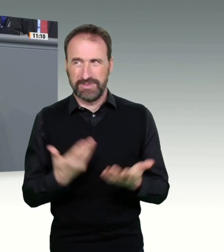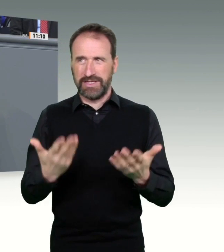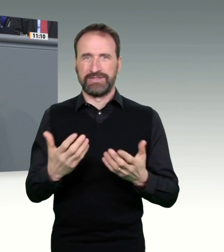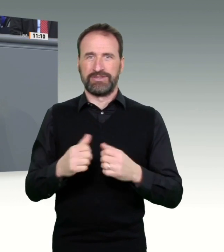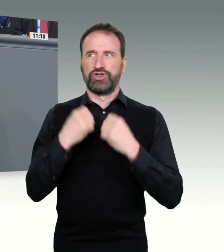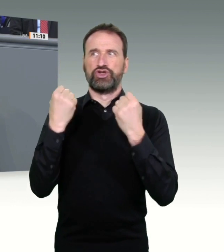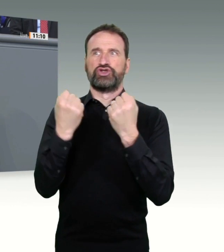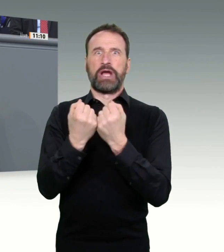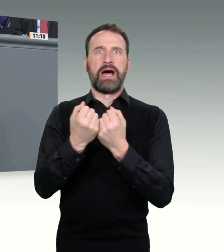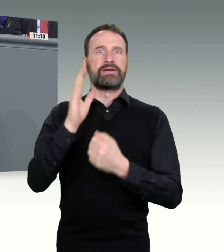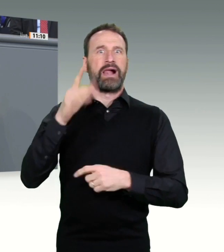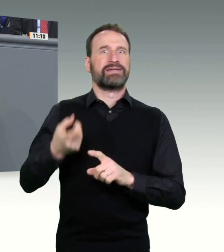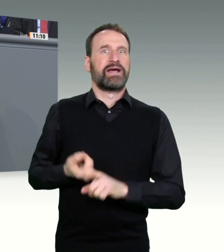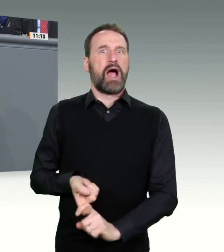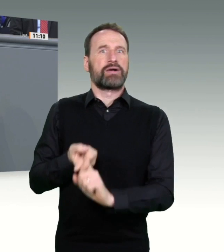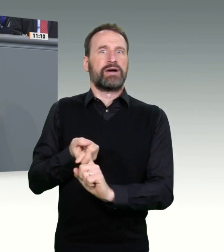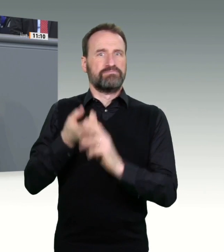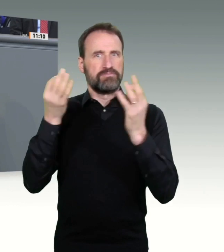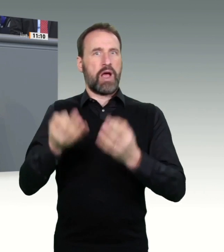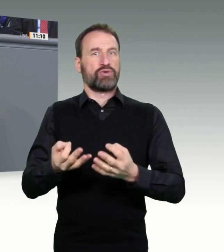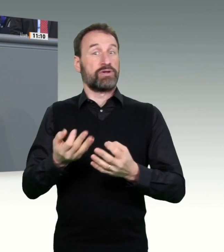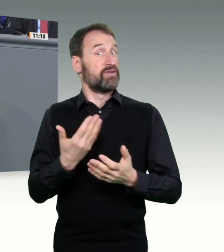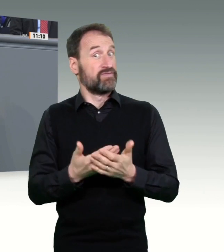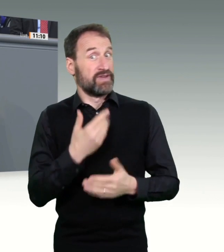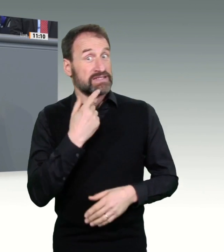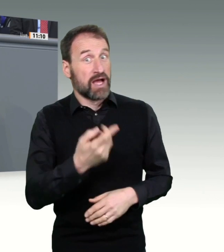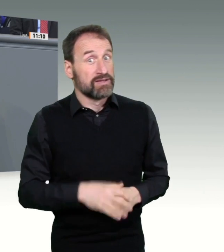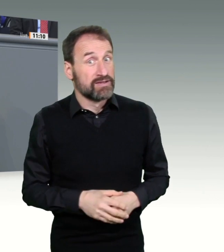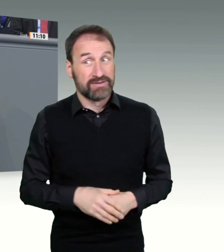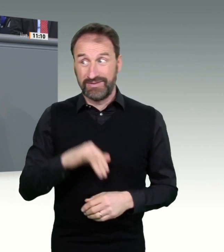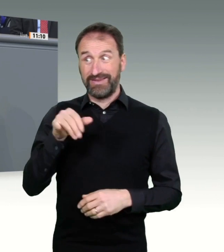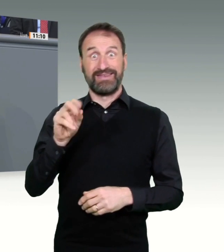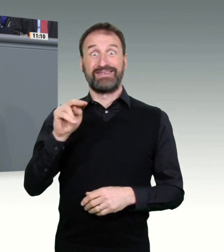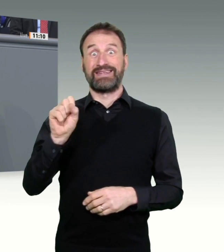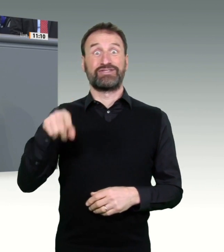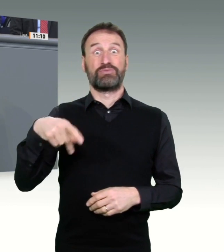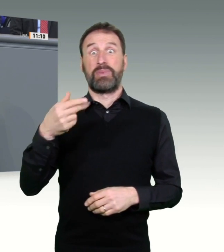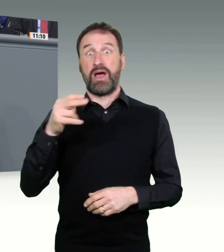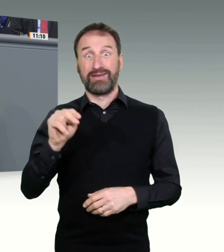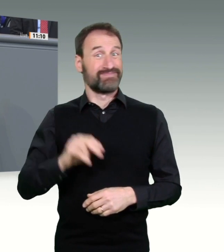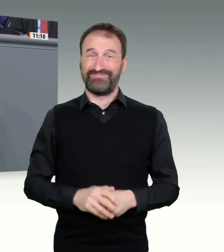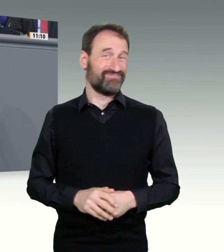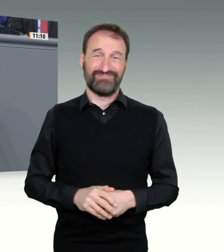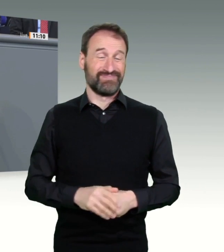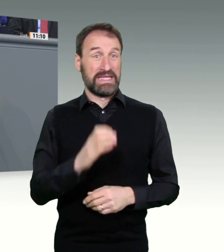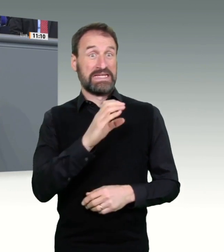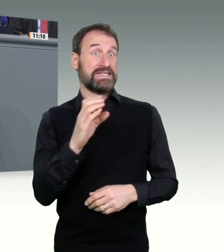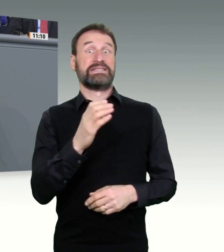sondern Christian Lindner von der mutmaßlich marktliberalen FDP. Olaf Scholz, potente